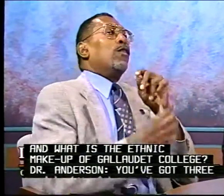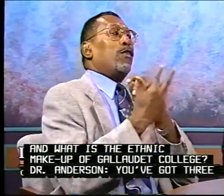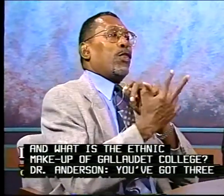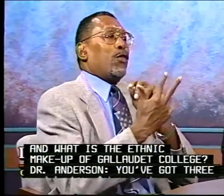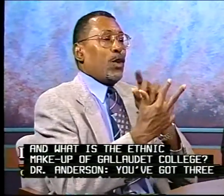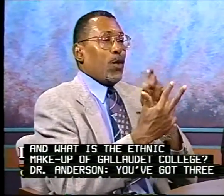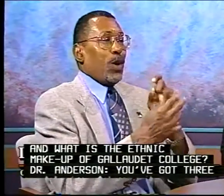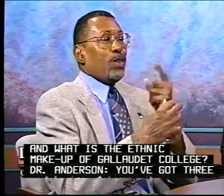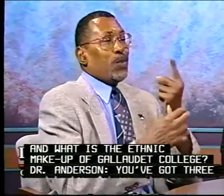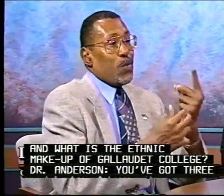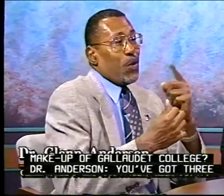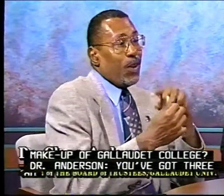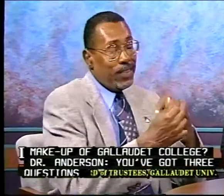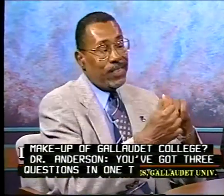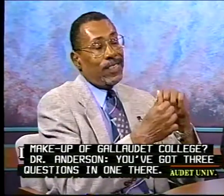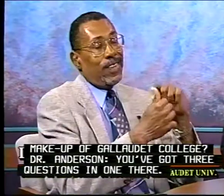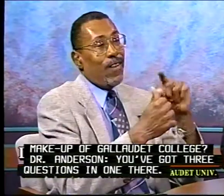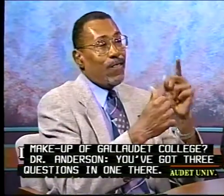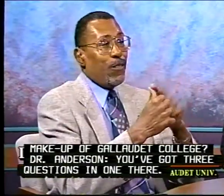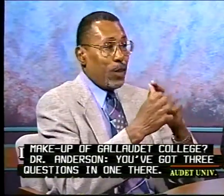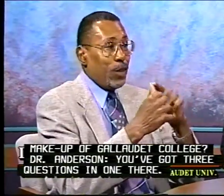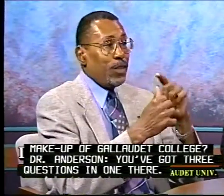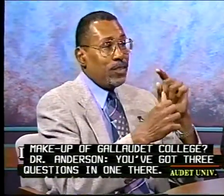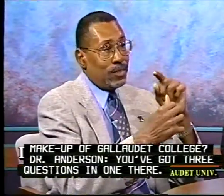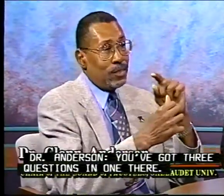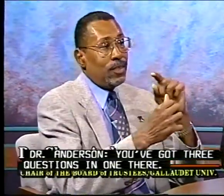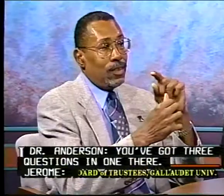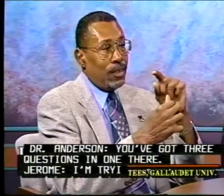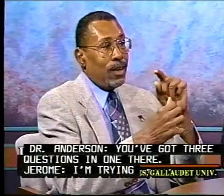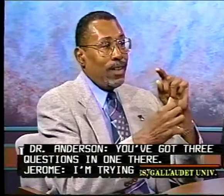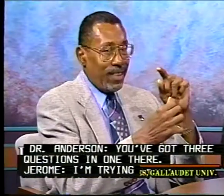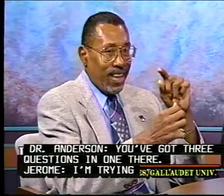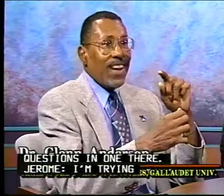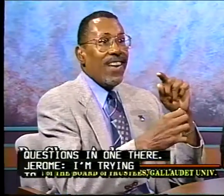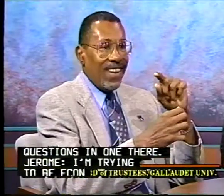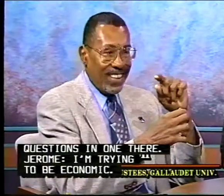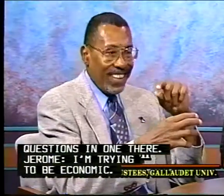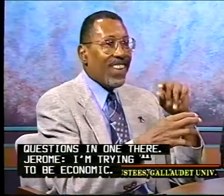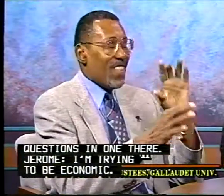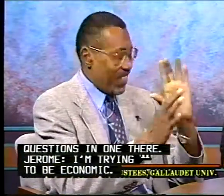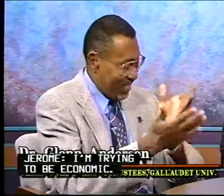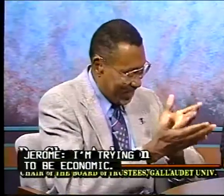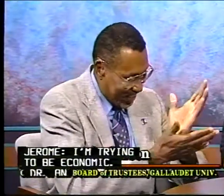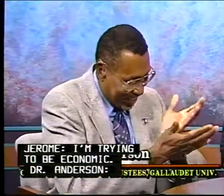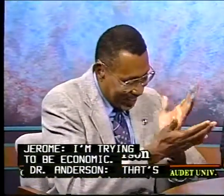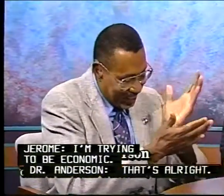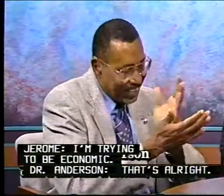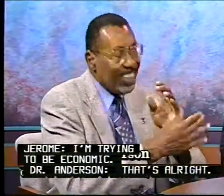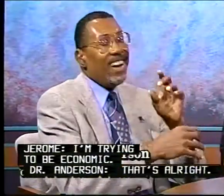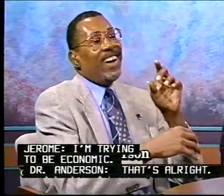Three questions. Well, you've got three questions and one there. That's right. Trying to be economic. That's okay. That's all right.